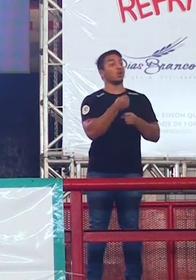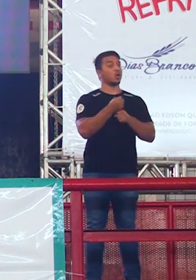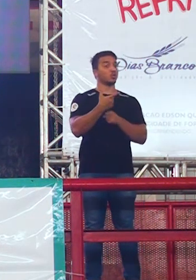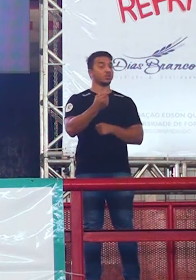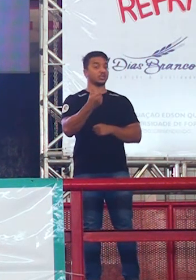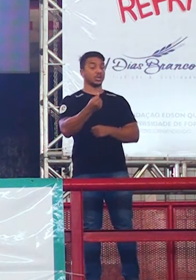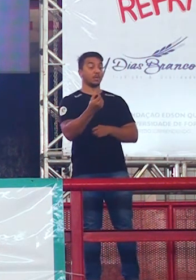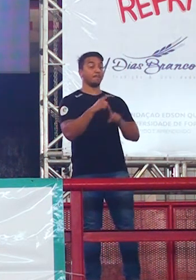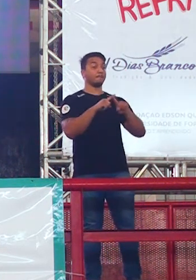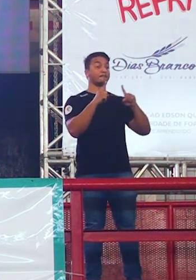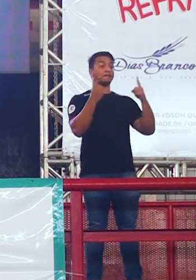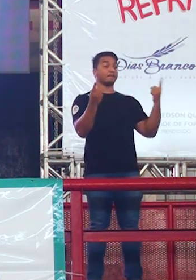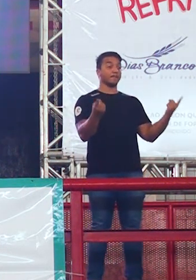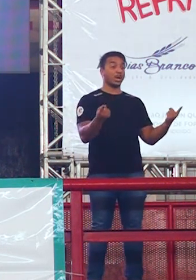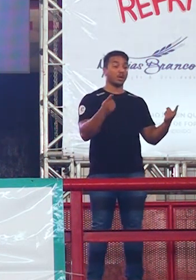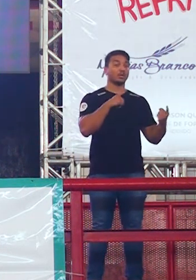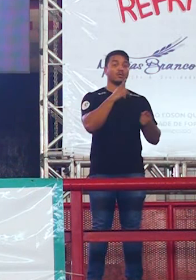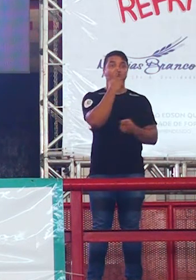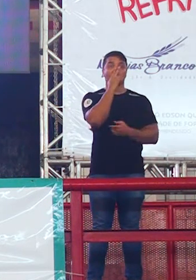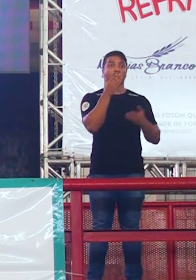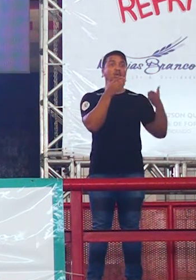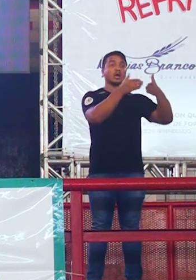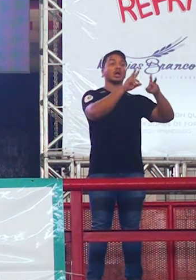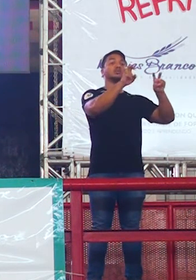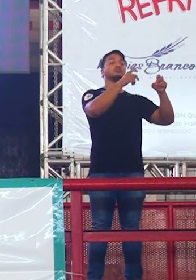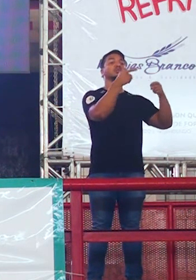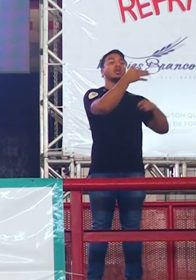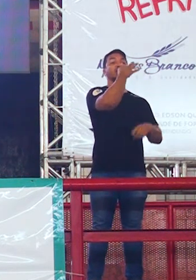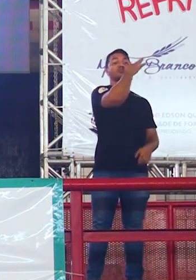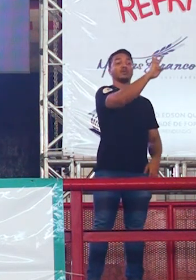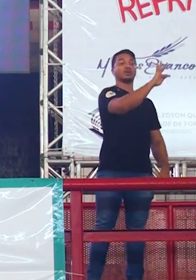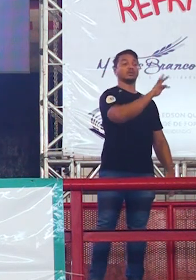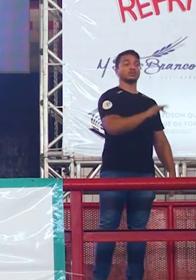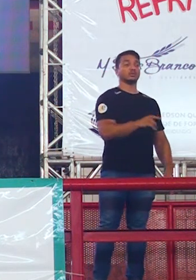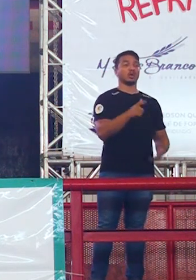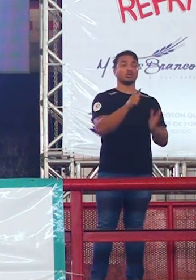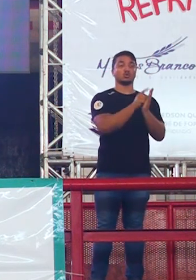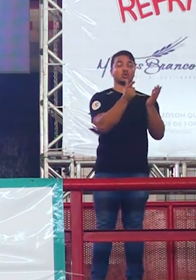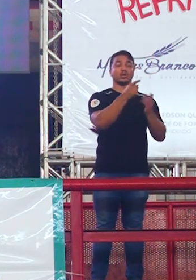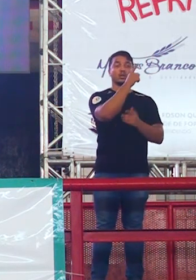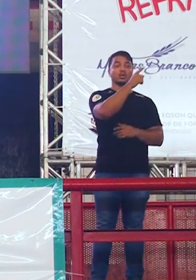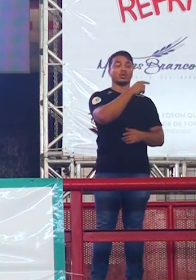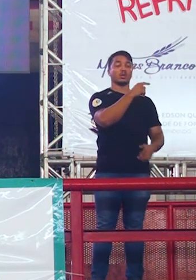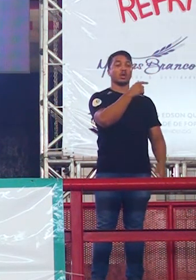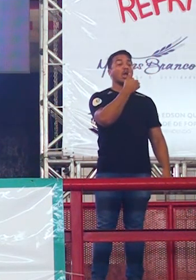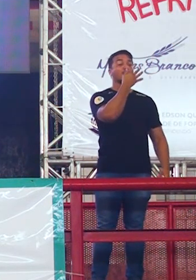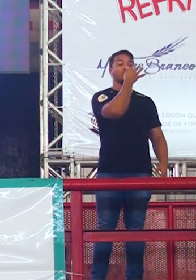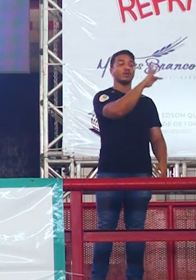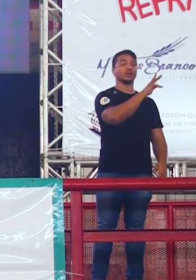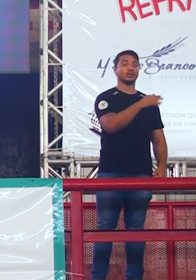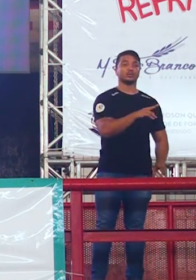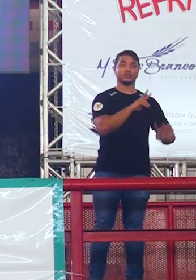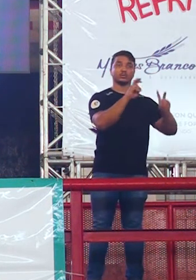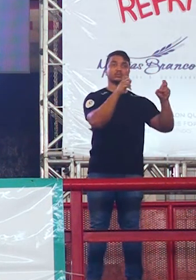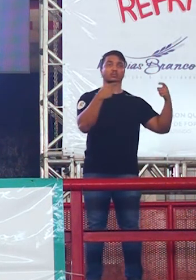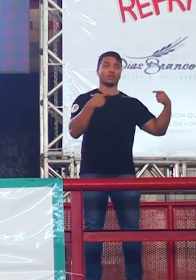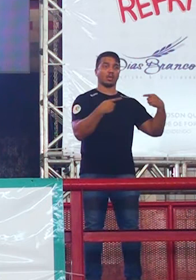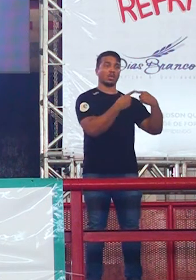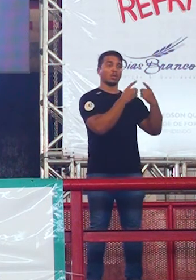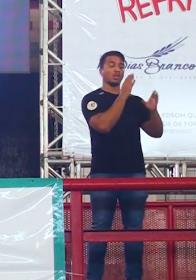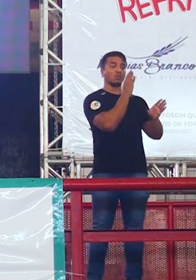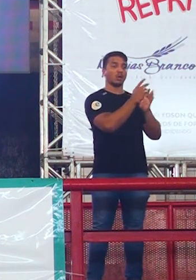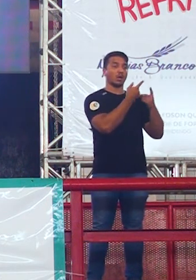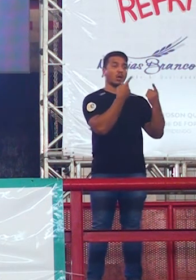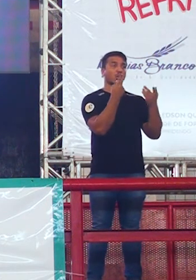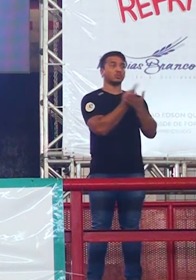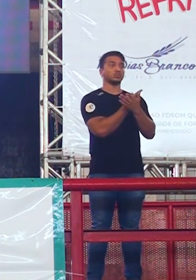ouça. Falou na França de um jornal francês, Charles Hebdo, que sofreu